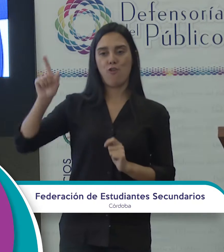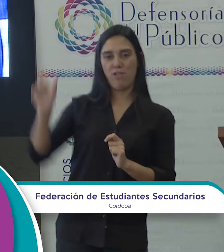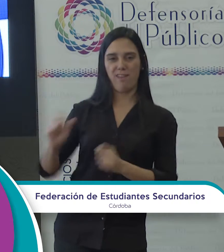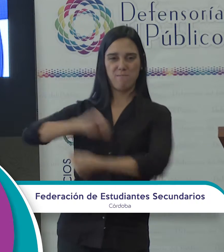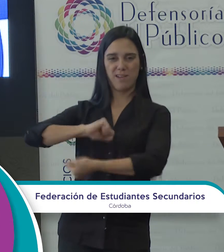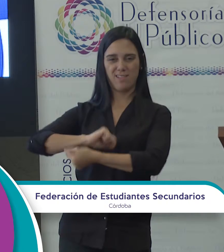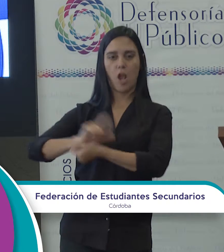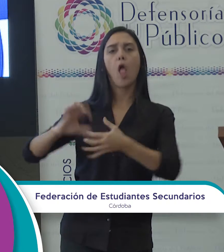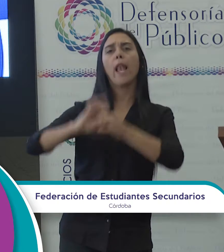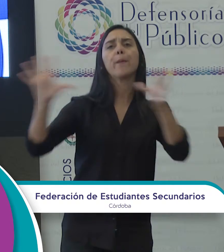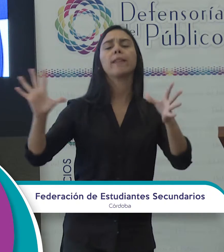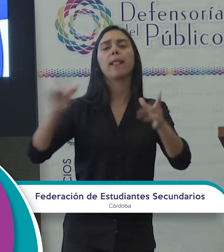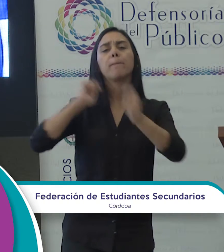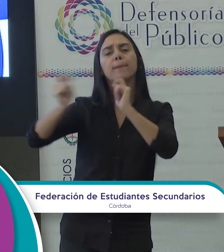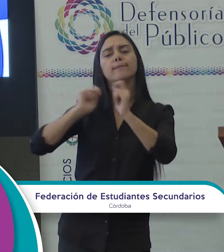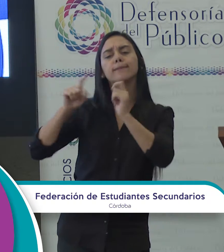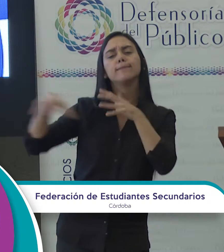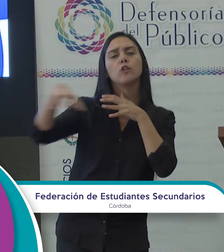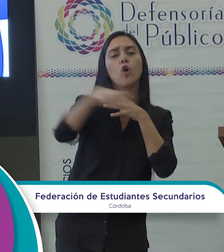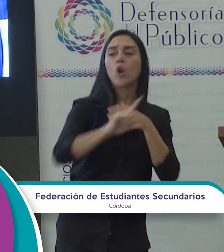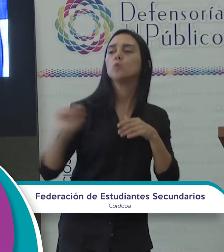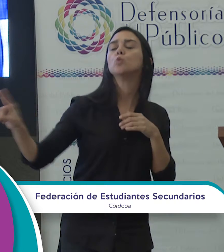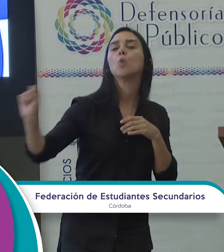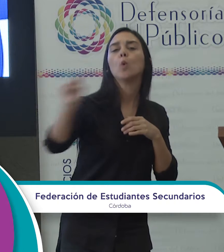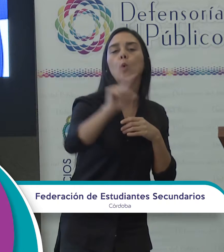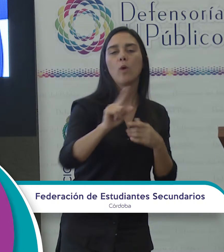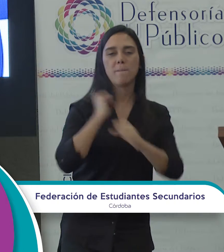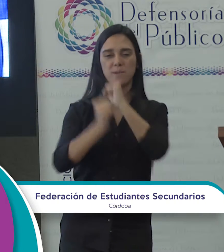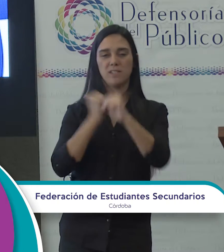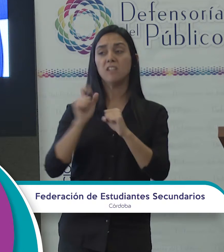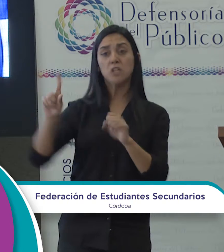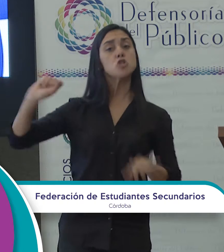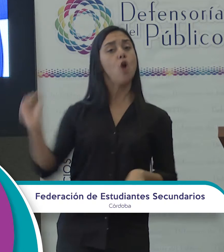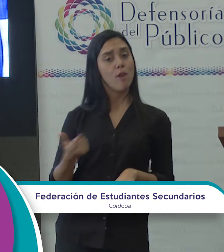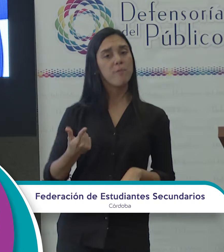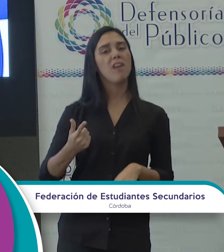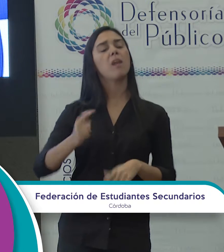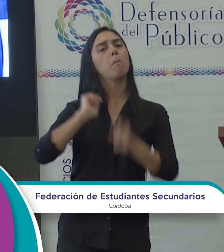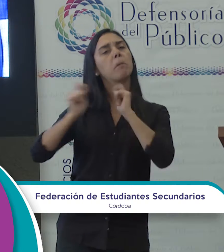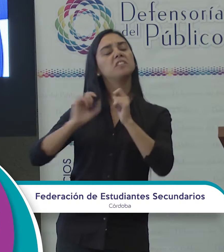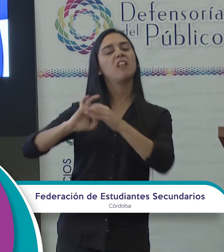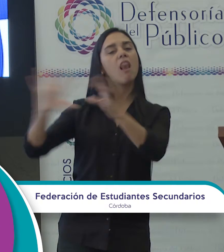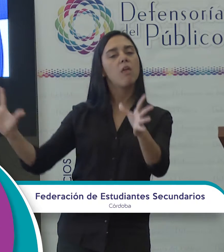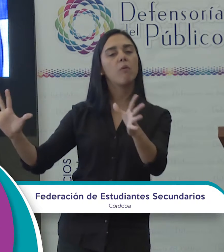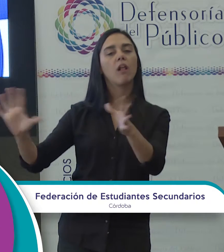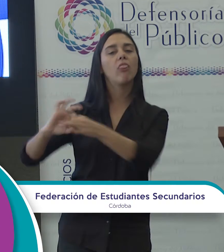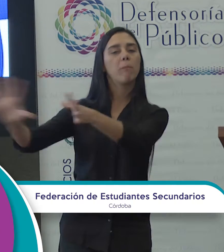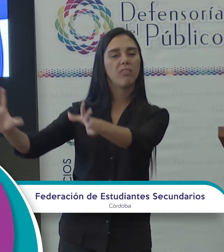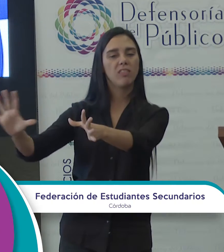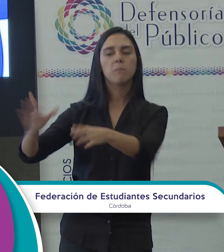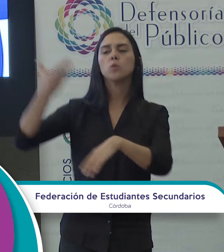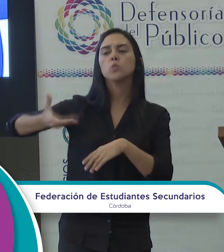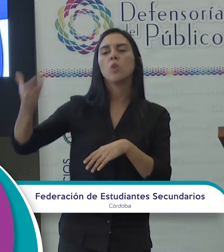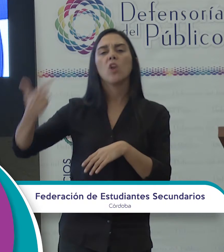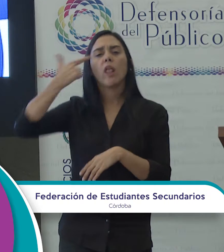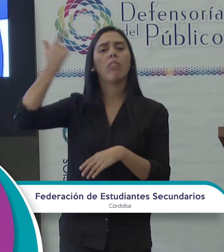prensa estos sectores, sino la libertad de su empresa. Cuando les conviene son prensa libre e independiente y generan eso. Que los ciudadanos no dicen